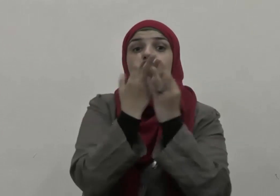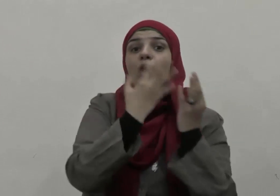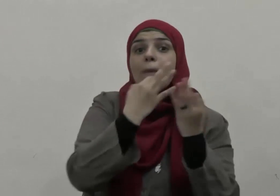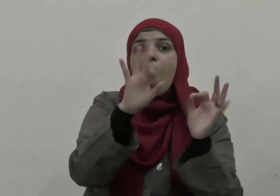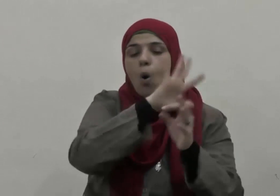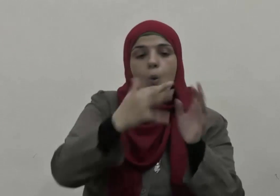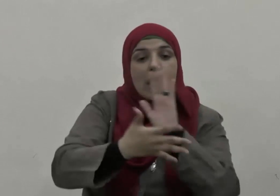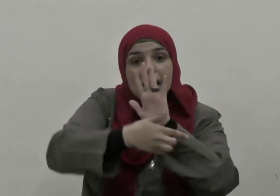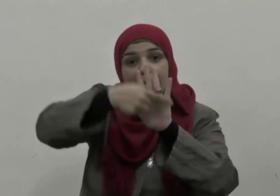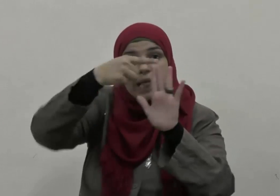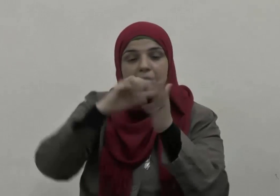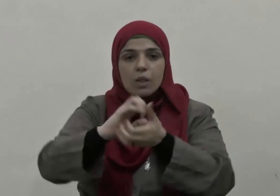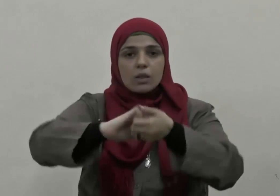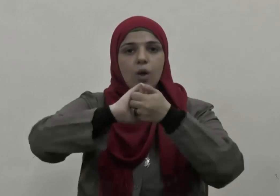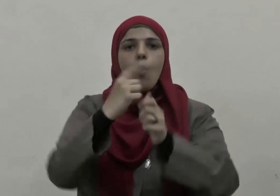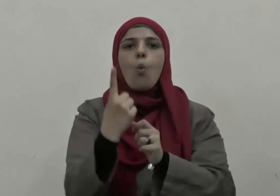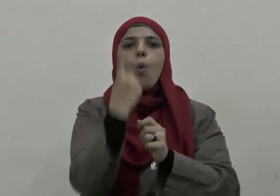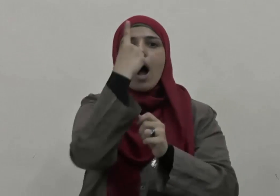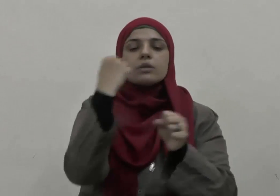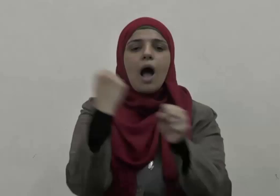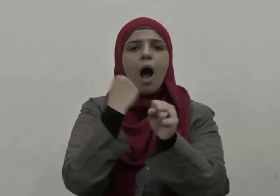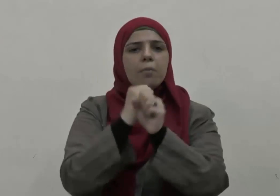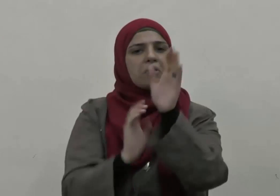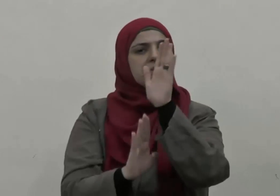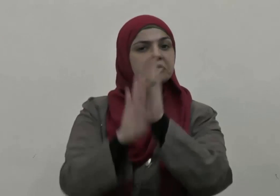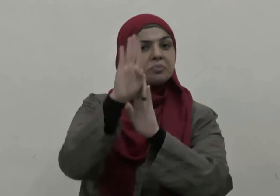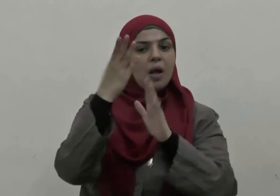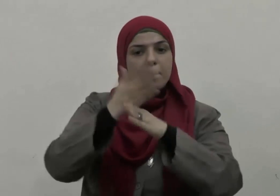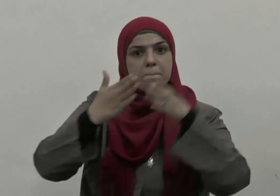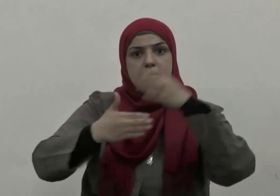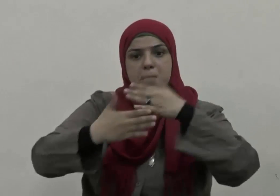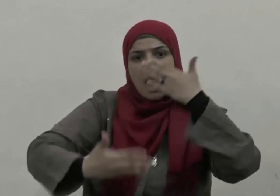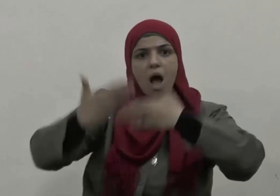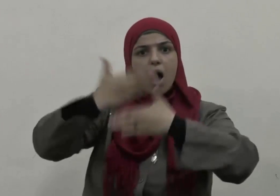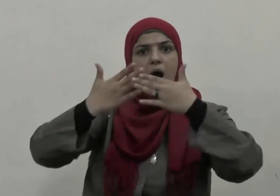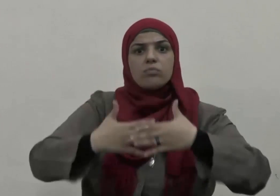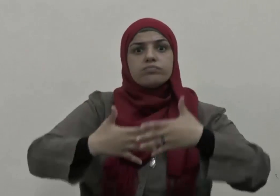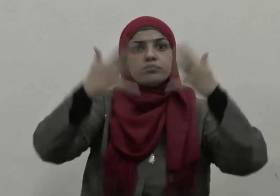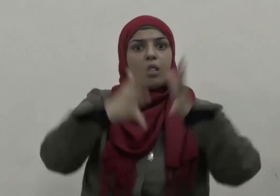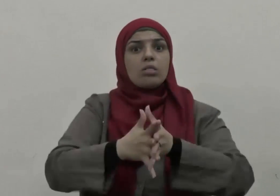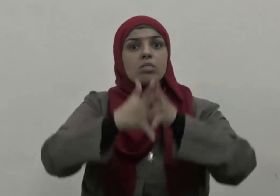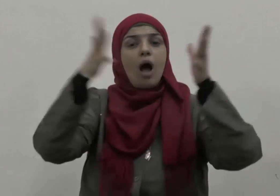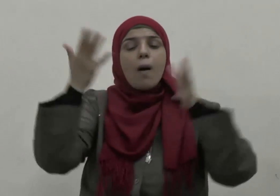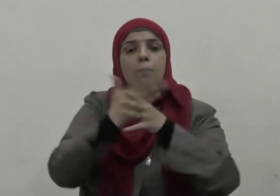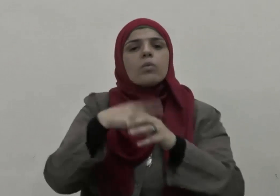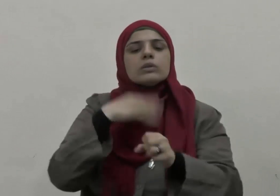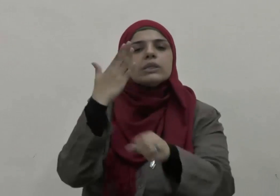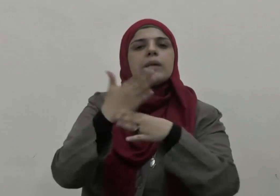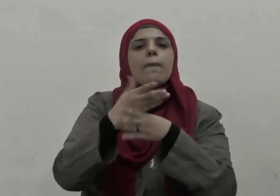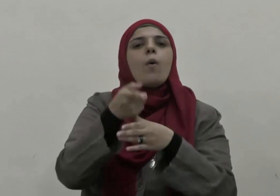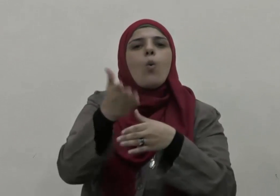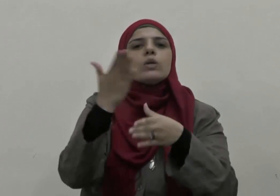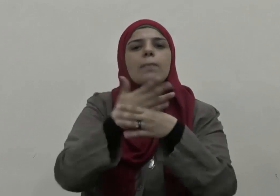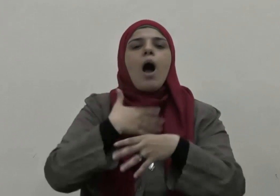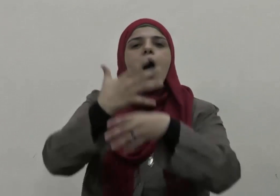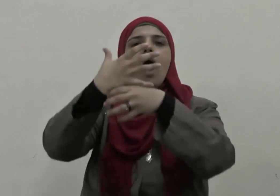جميعا يدا واحدة حتى تم هذا البناء الضخم الذي كان سببا في